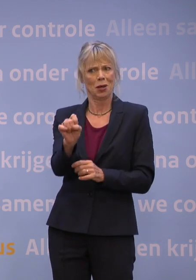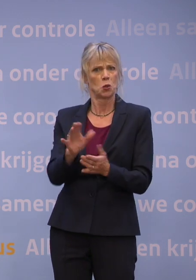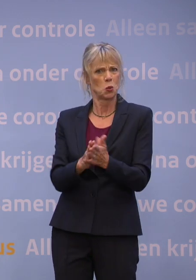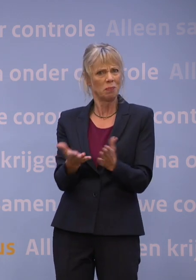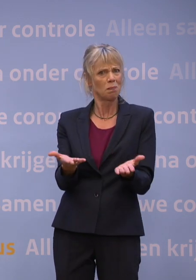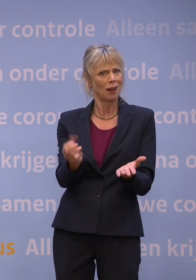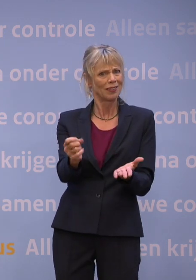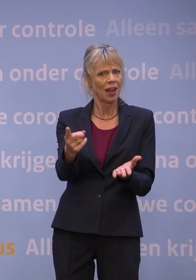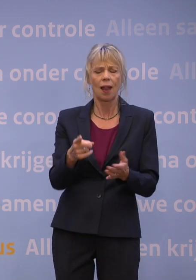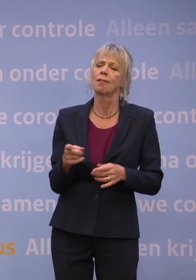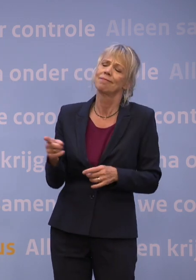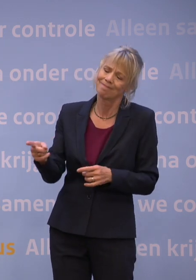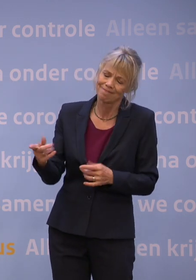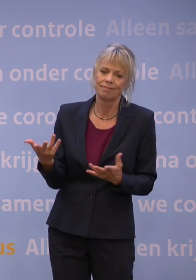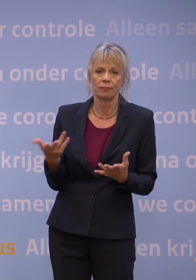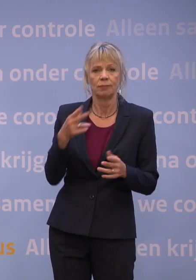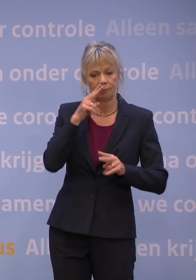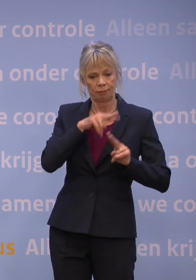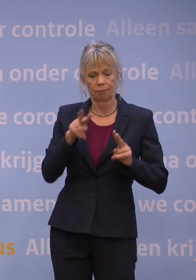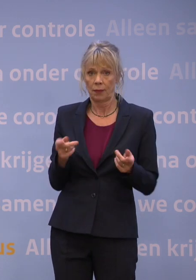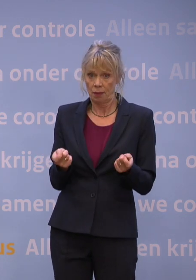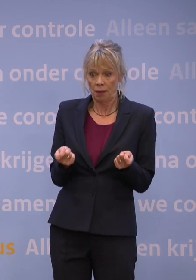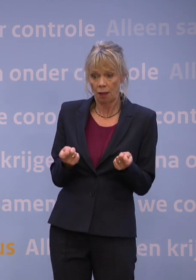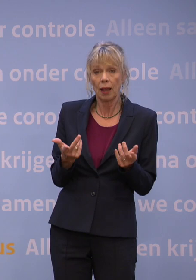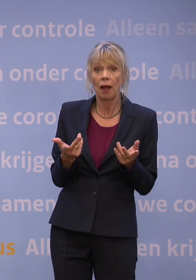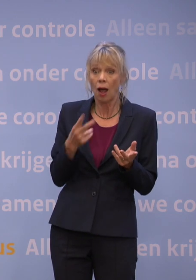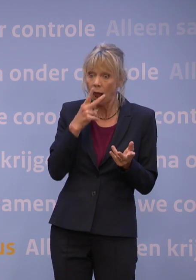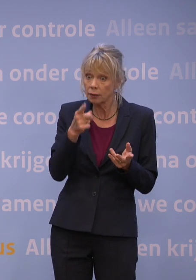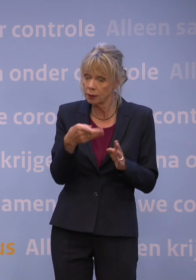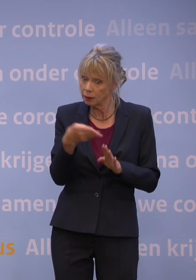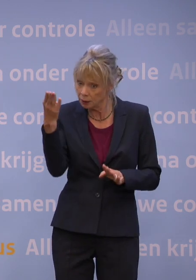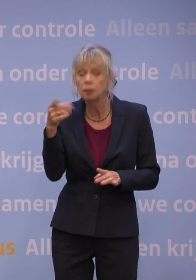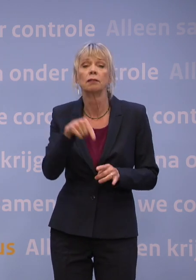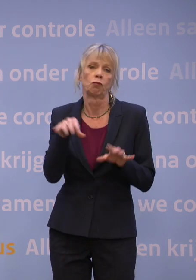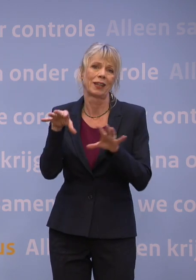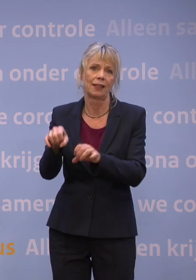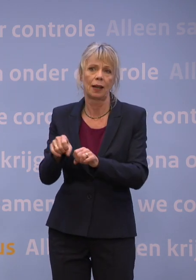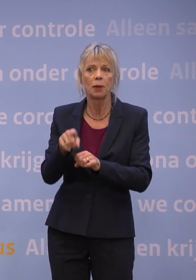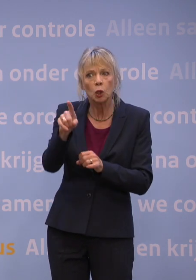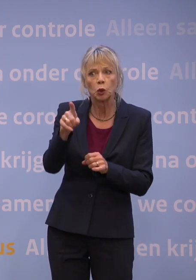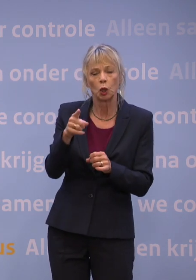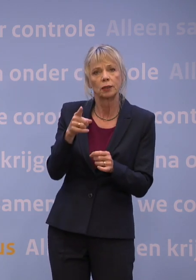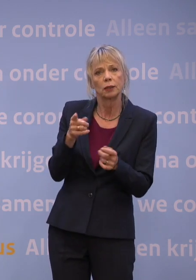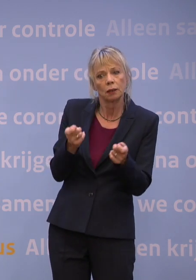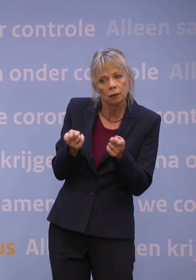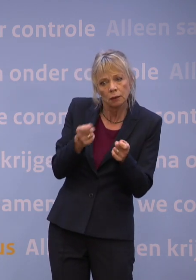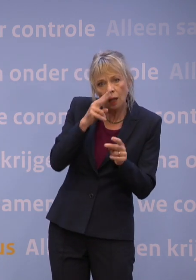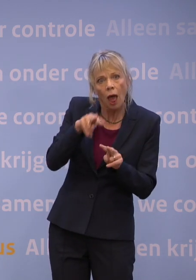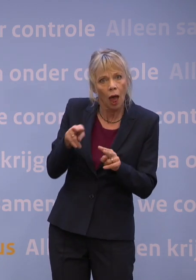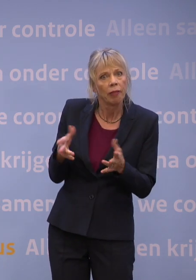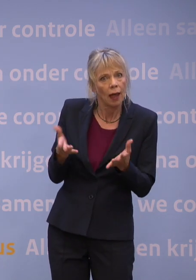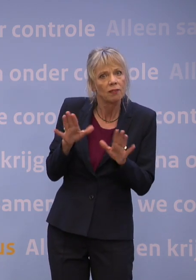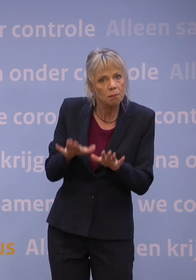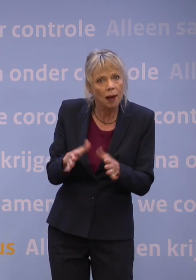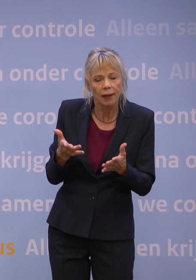mondkapje meer nodig. De handhaving zal natuurlijk zo zijn dat als er echt excessen zijn, zoals ook nu, dan wordt er natuurlijk ingegrijpen. Dus de handhaving blijft? Ja, maar in die